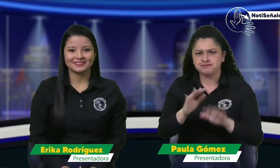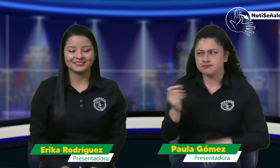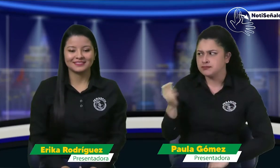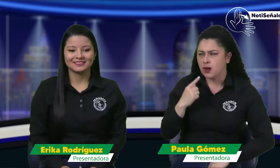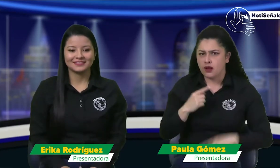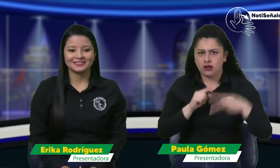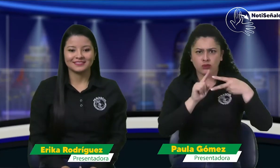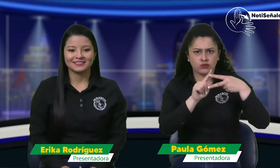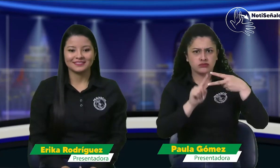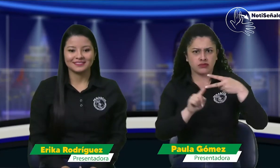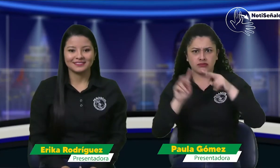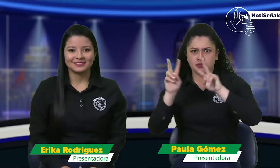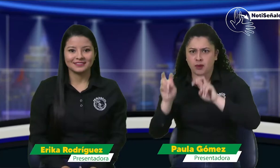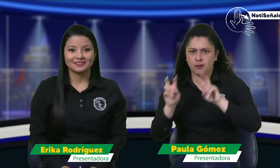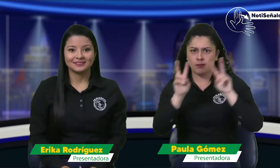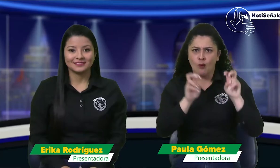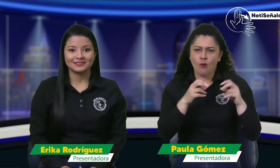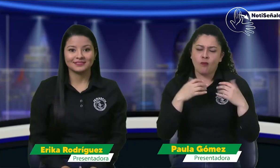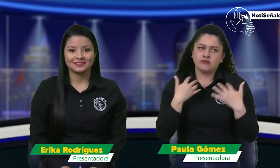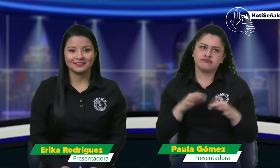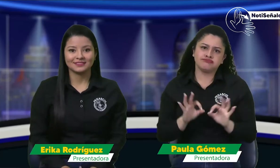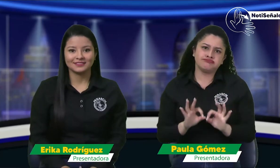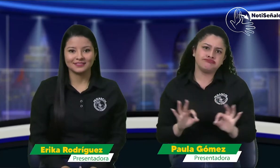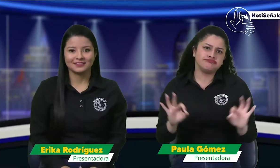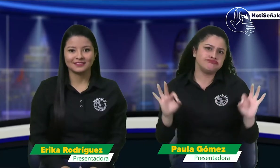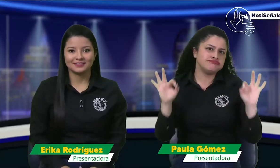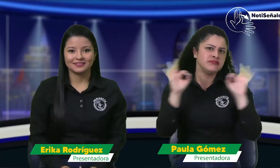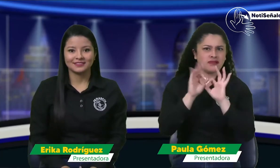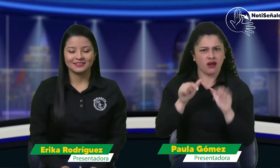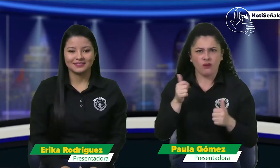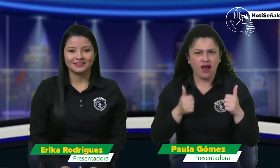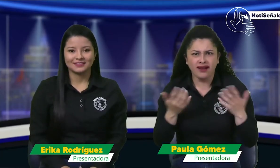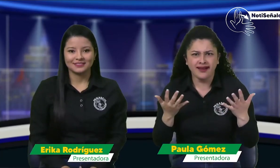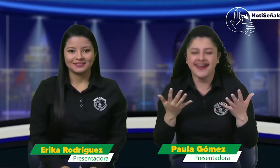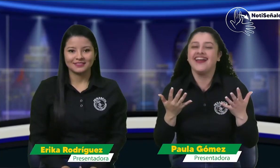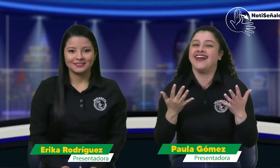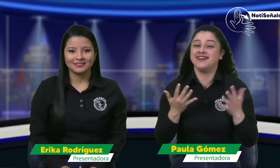todos. Damos inicio. Vamos a trabajar dos temas importantes.